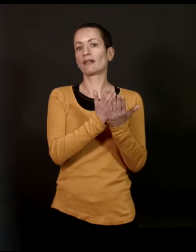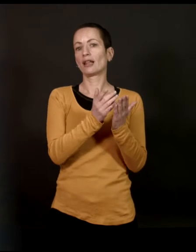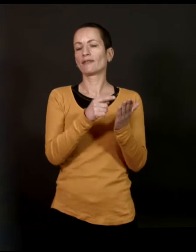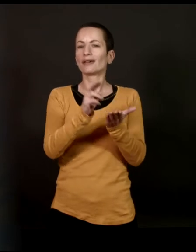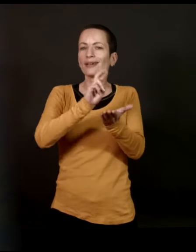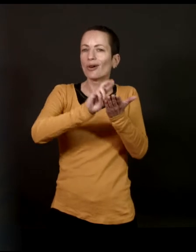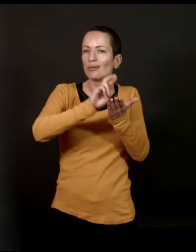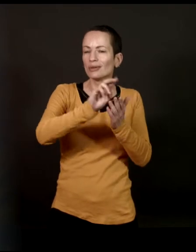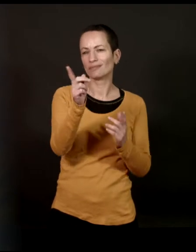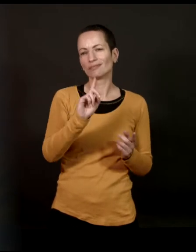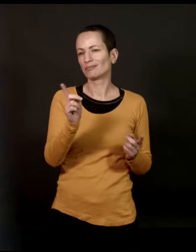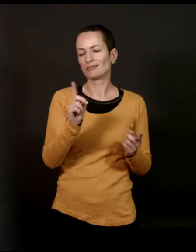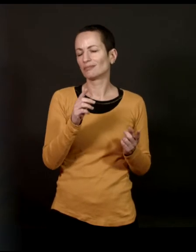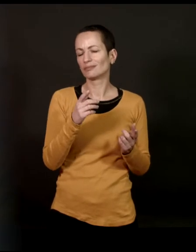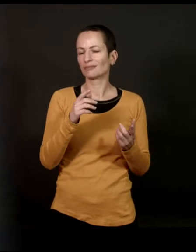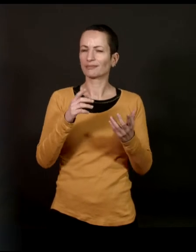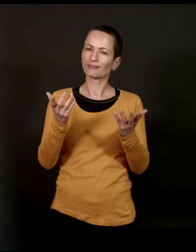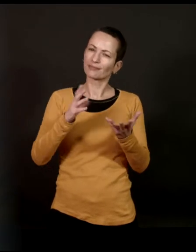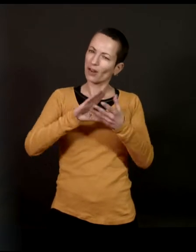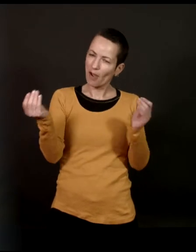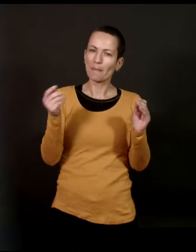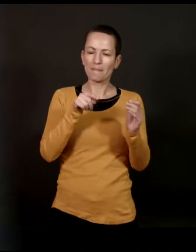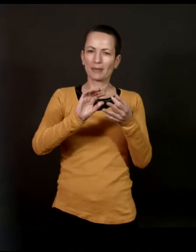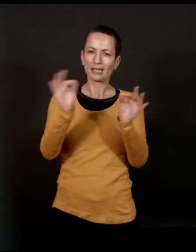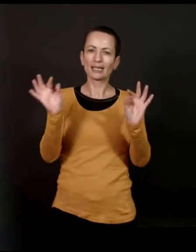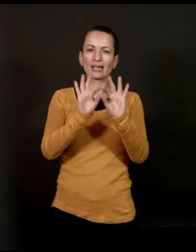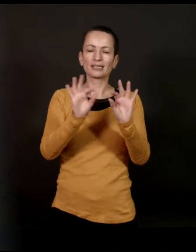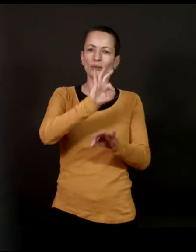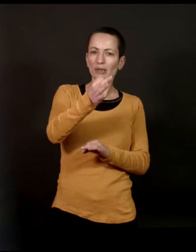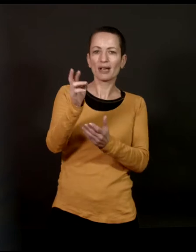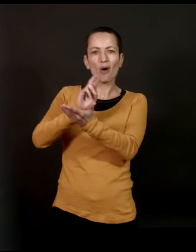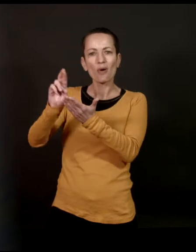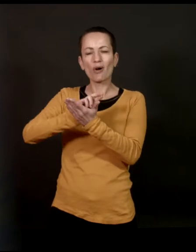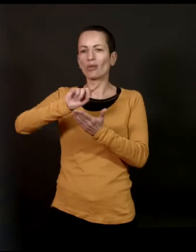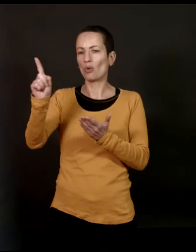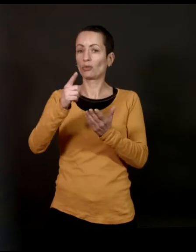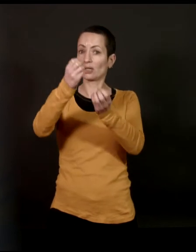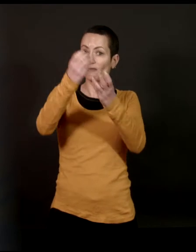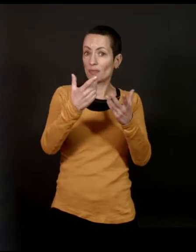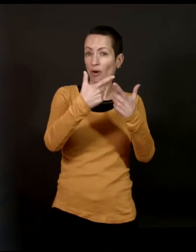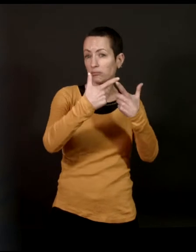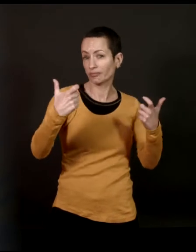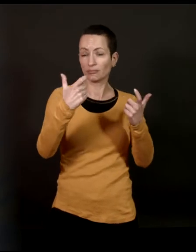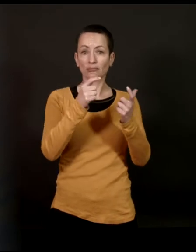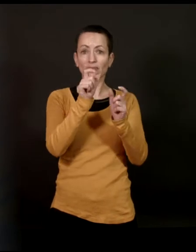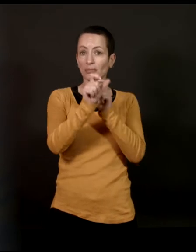pas un roman. La forme est un récit, mais ça n'est pas un roman.'est un film réel, avec des gens réels.